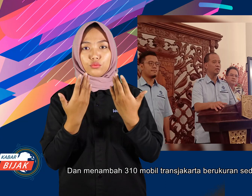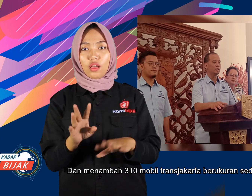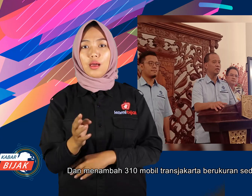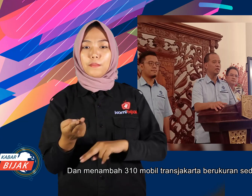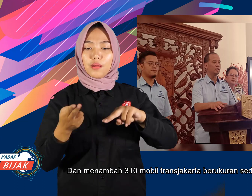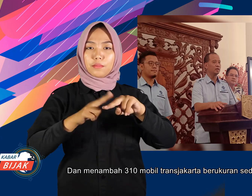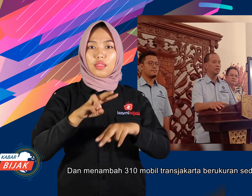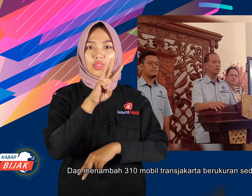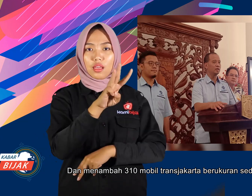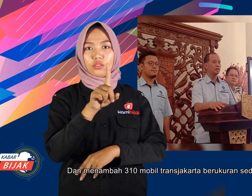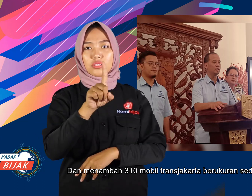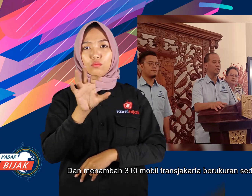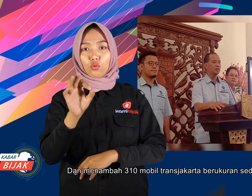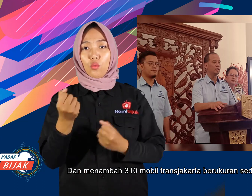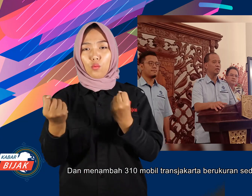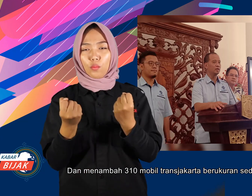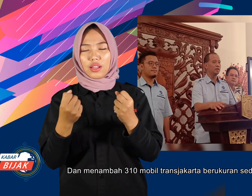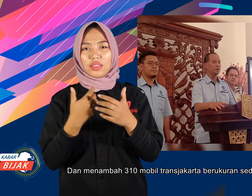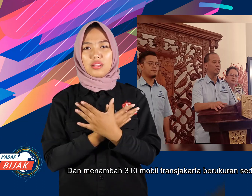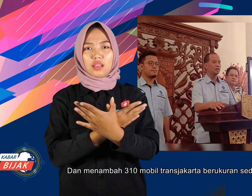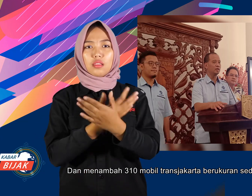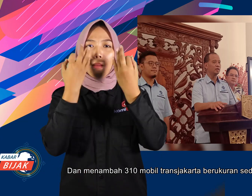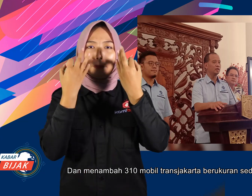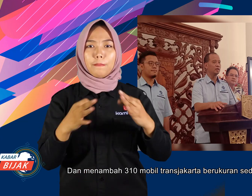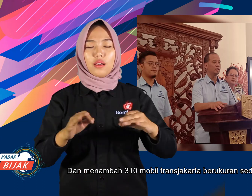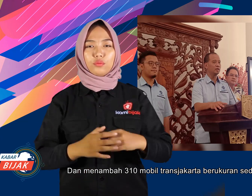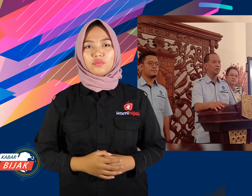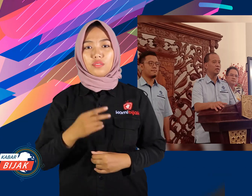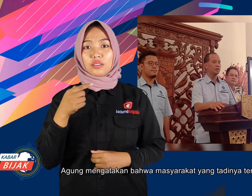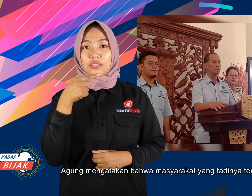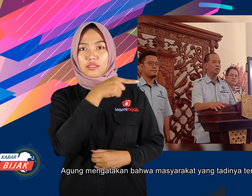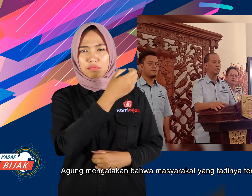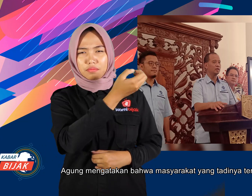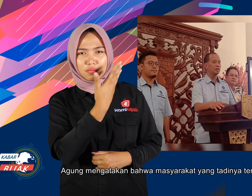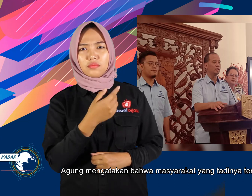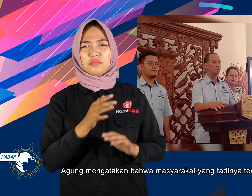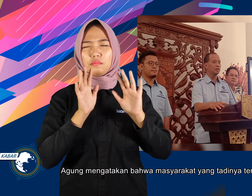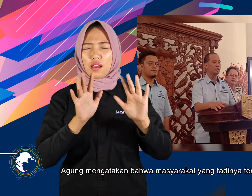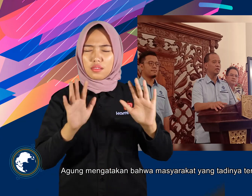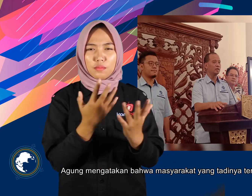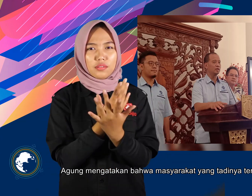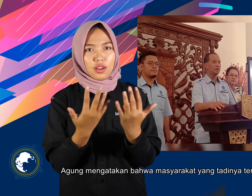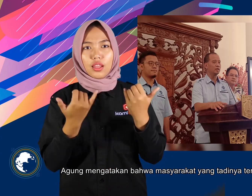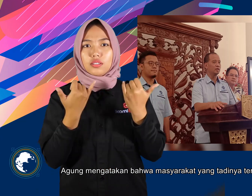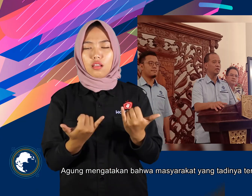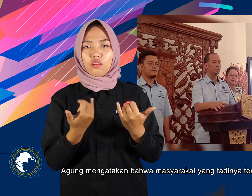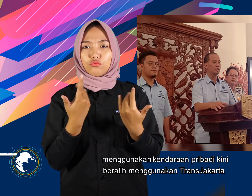menambah 310 mobil Transjakarta berukuran sedang. Agung mengatakan bahwa masyarakat yang tadinya terbiasa